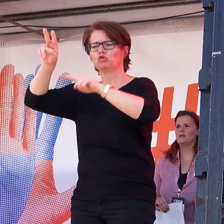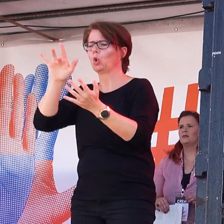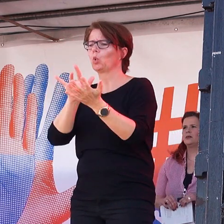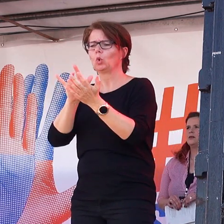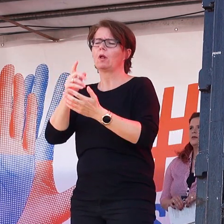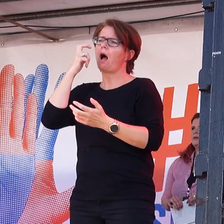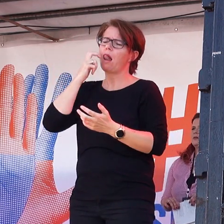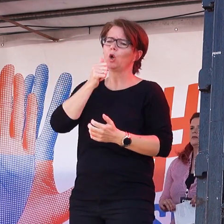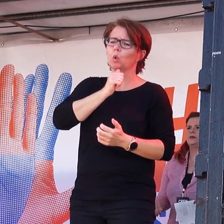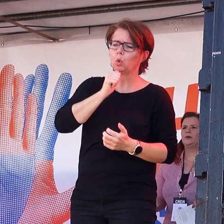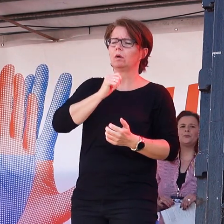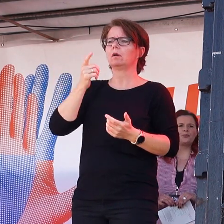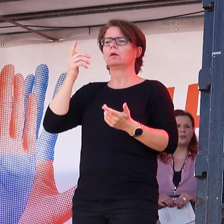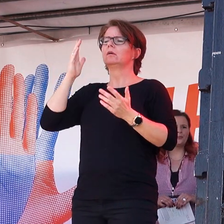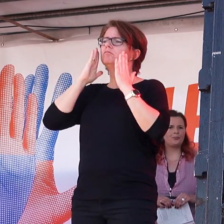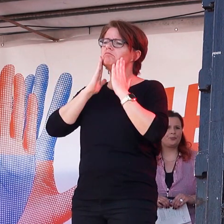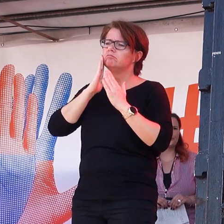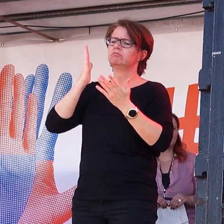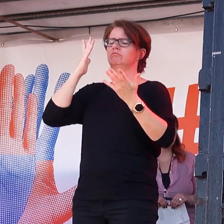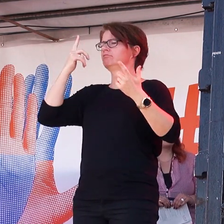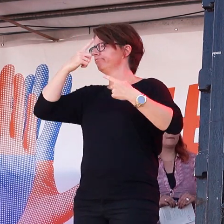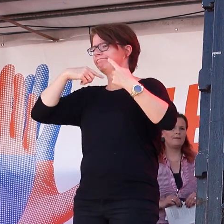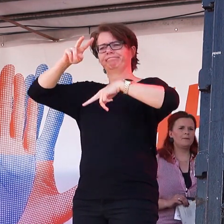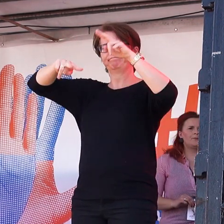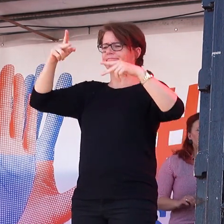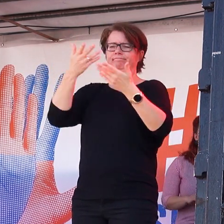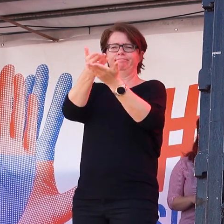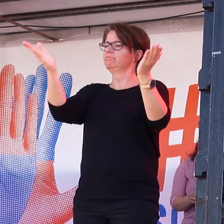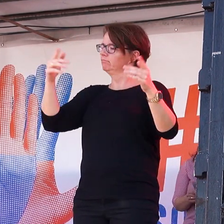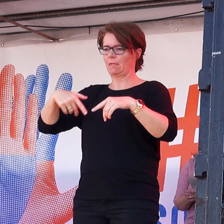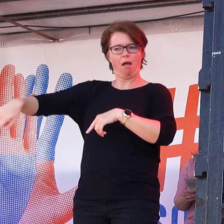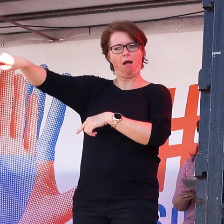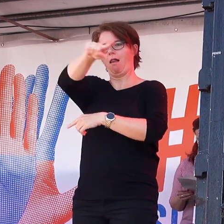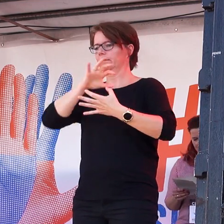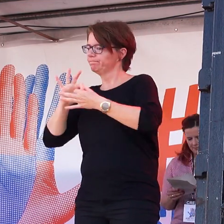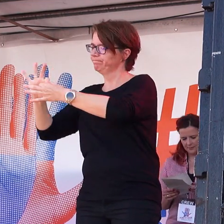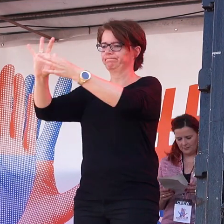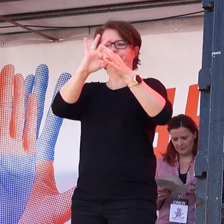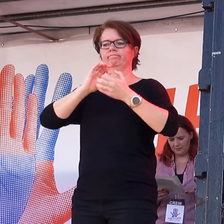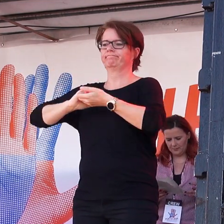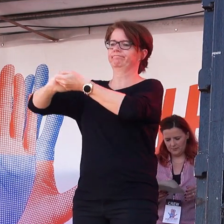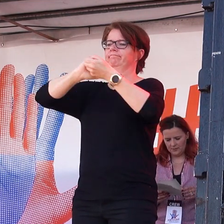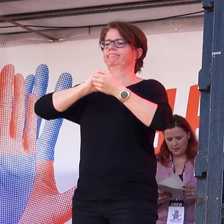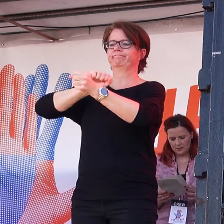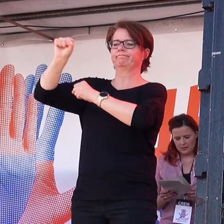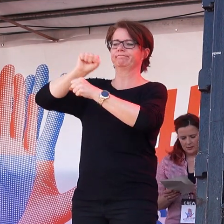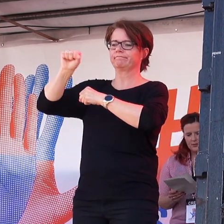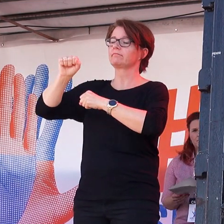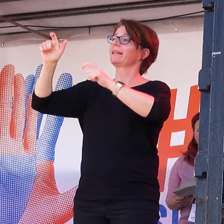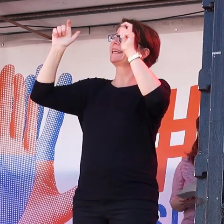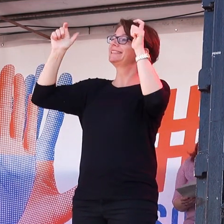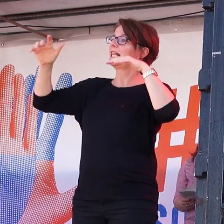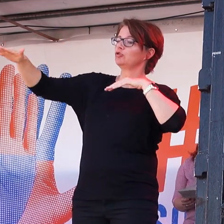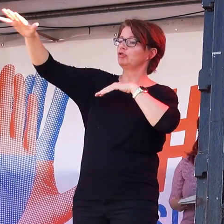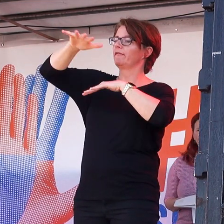zusammen. Denn strukturelle Diskriminierung, körperliche und psychische Gewalt gehören zu unserer